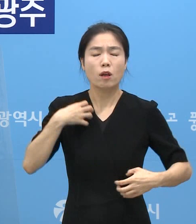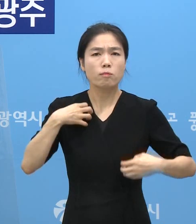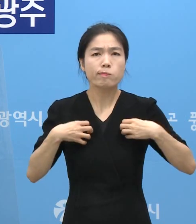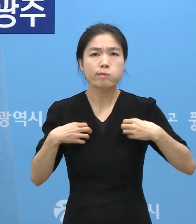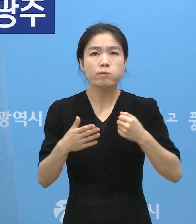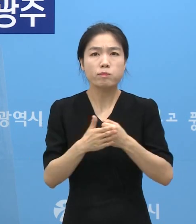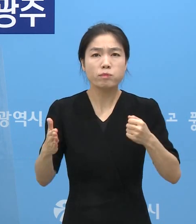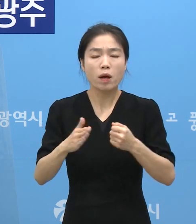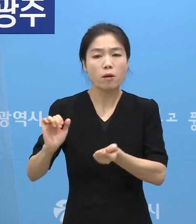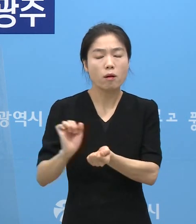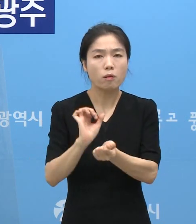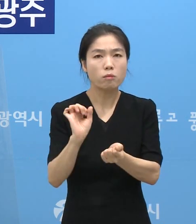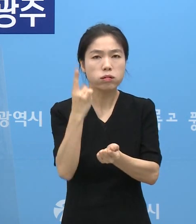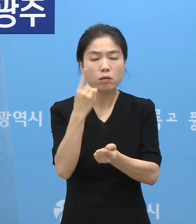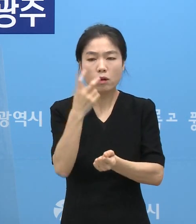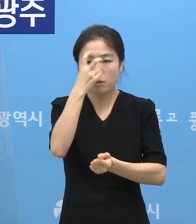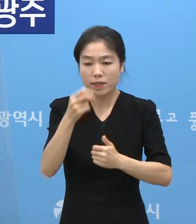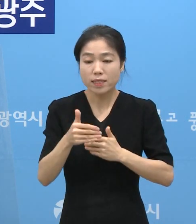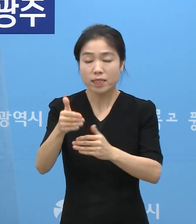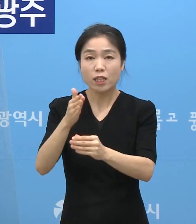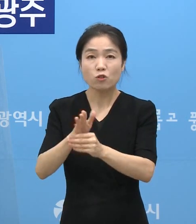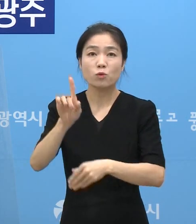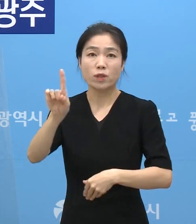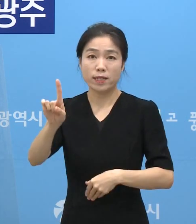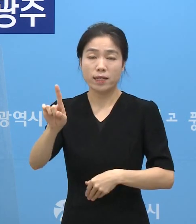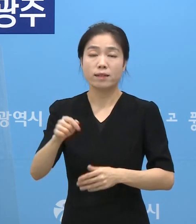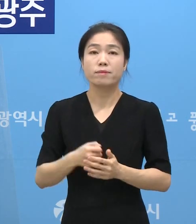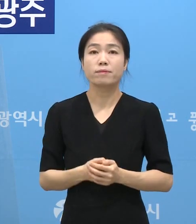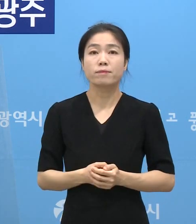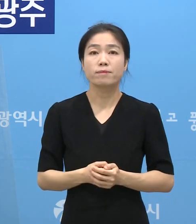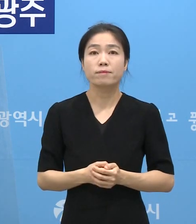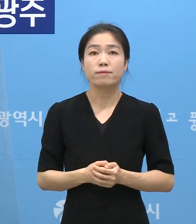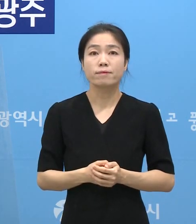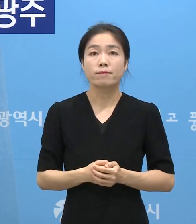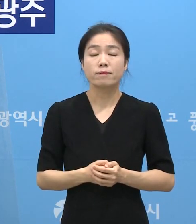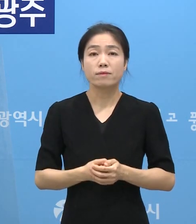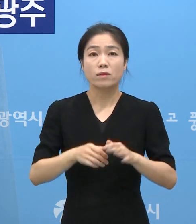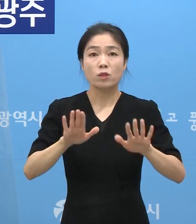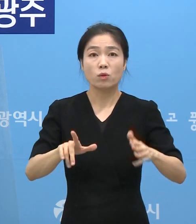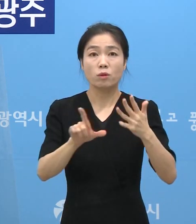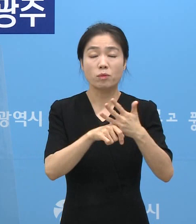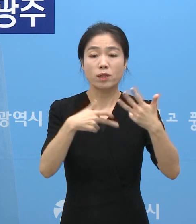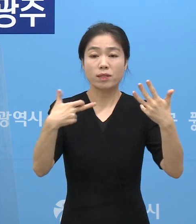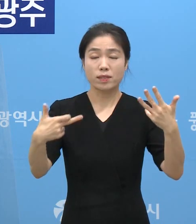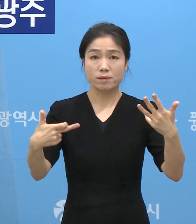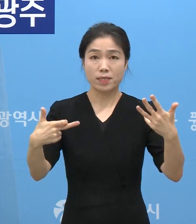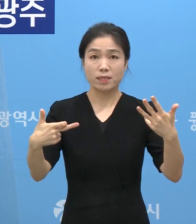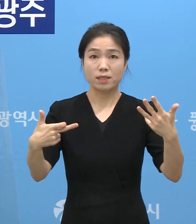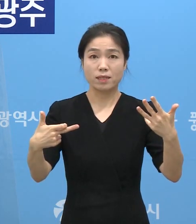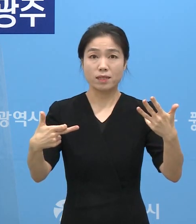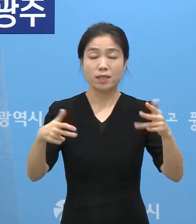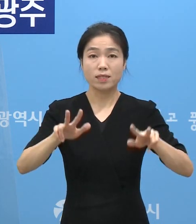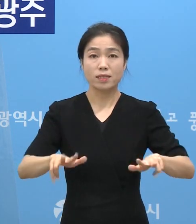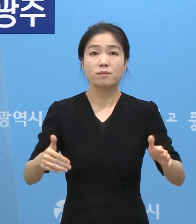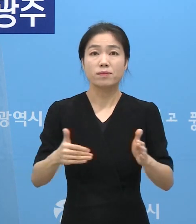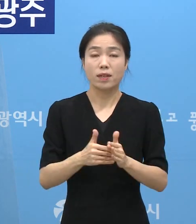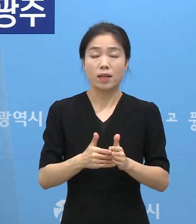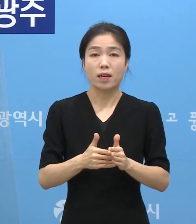감염 경로를 조사 중인 분이 1명입니다. 오늘 8월 17일은 현재까지